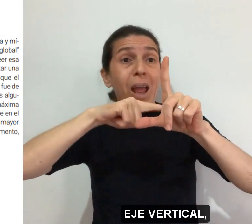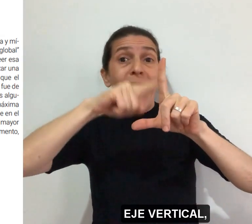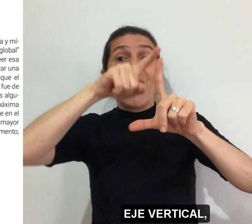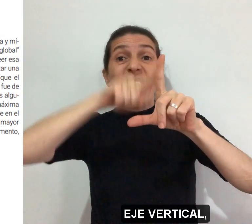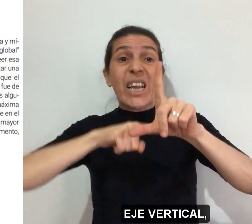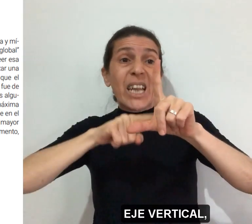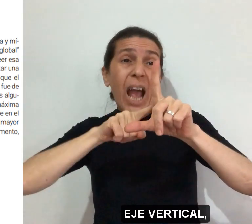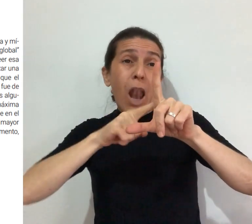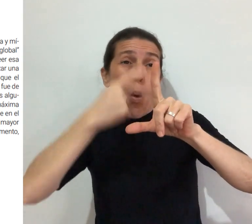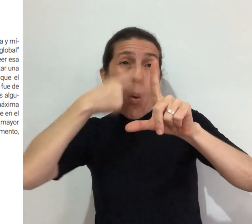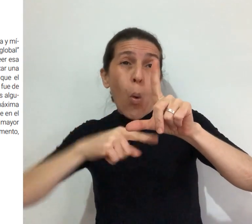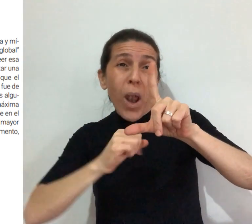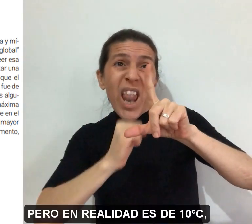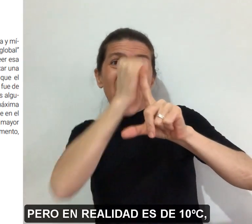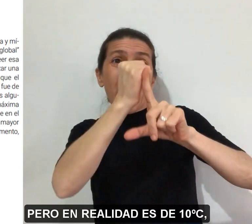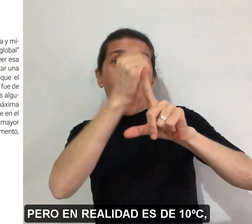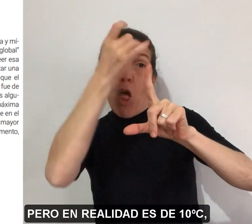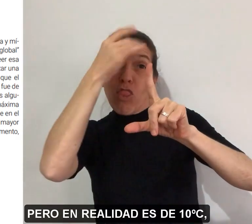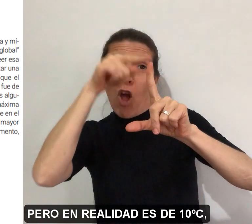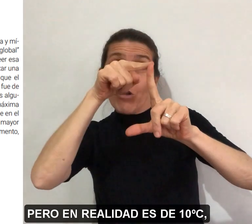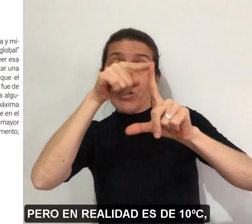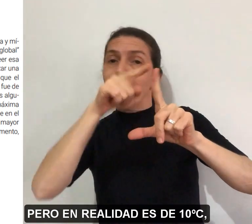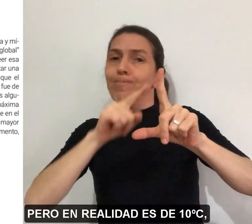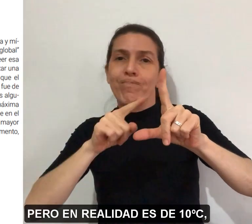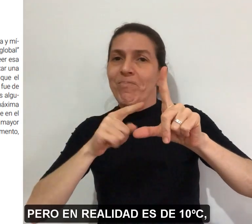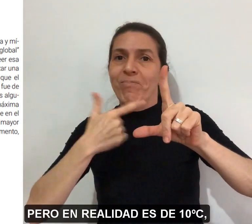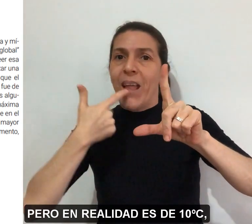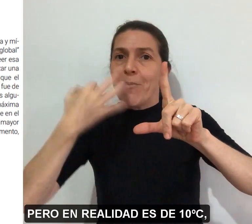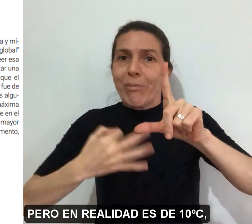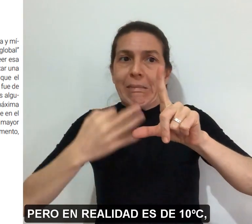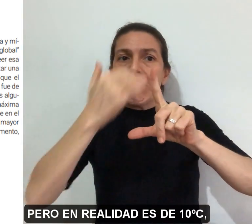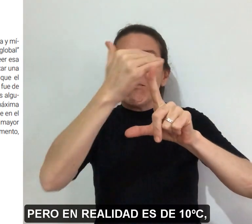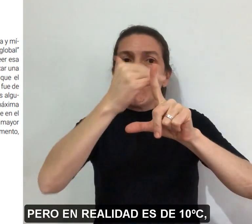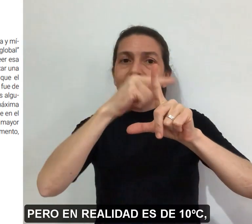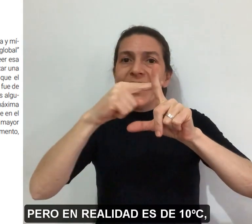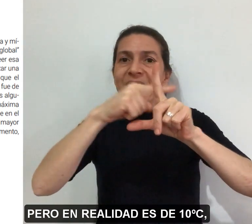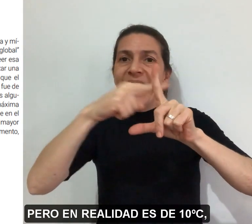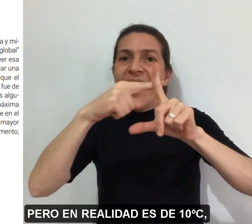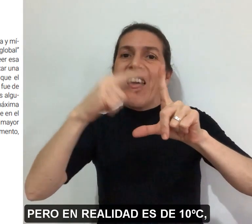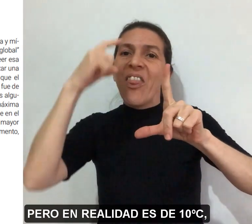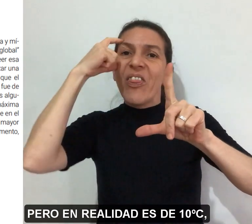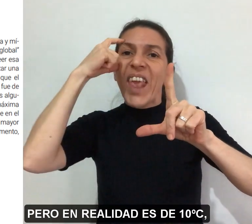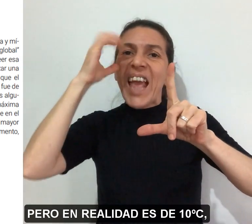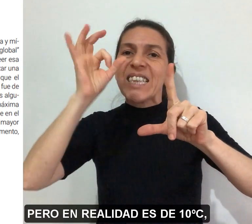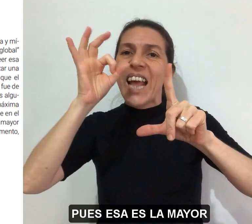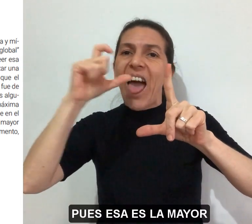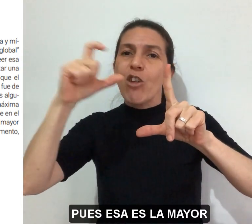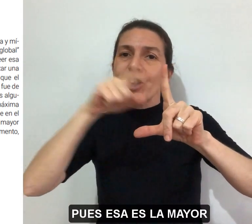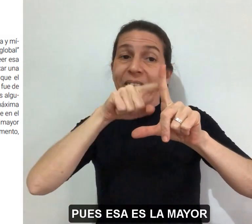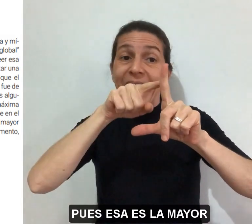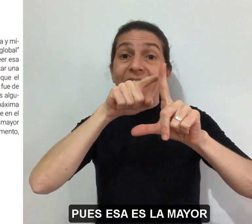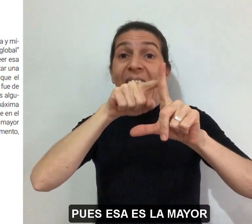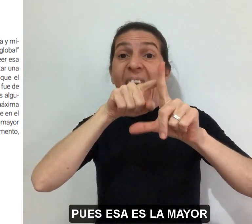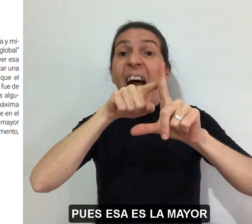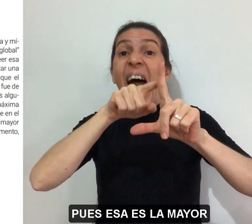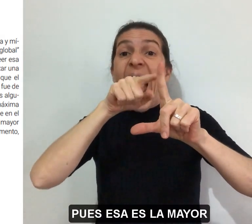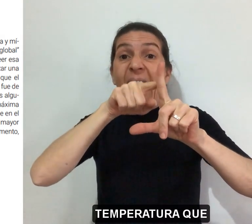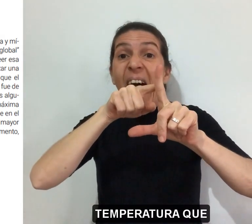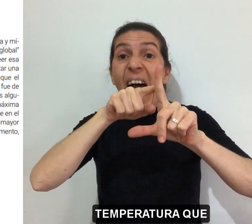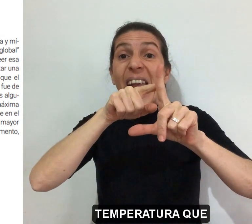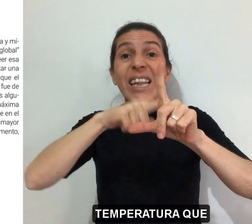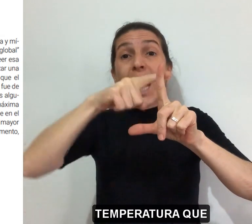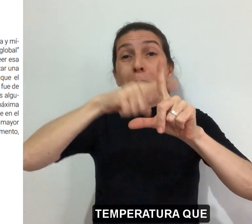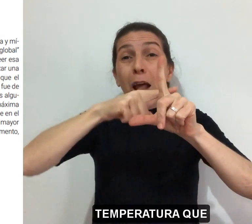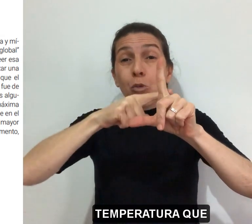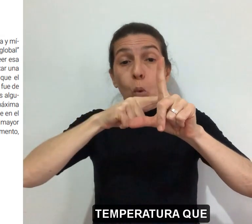aparece en el eje vertical, pero en realidad es de 10 grados centígrados, pues esa